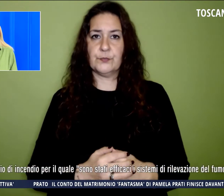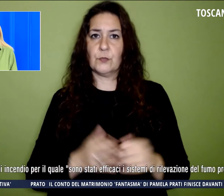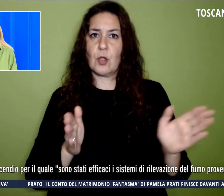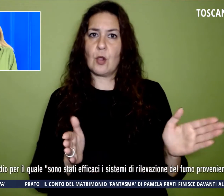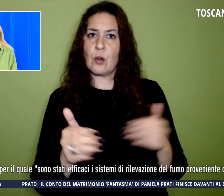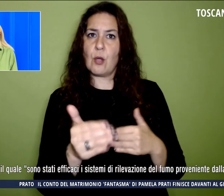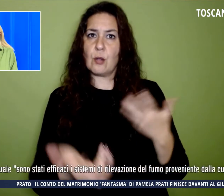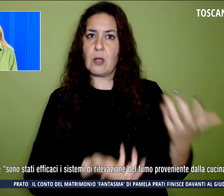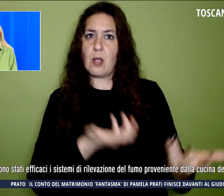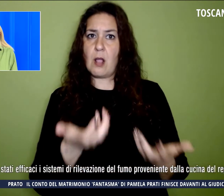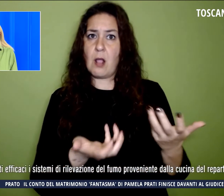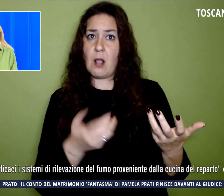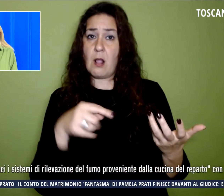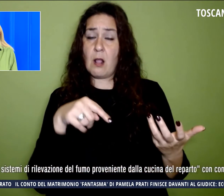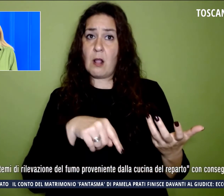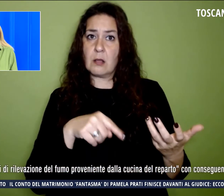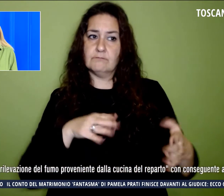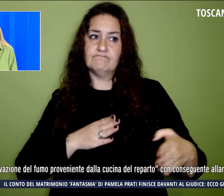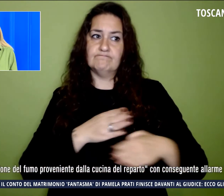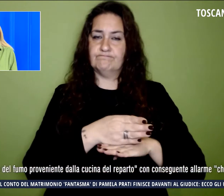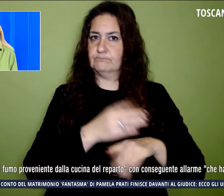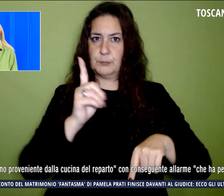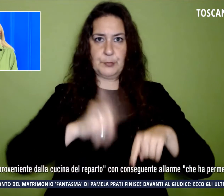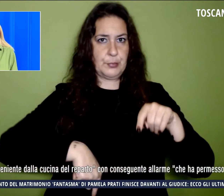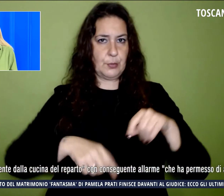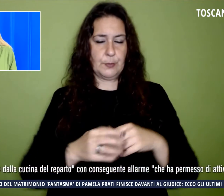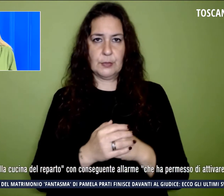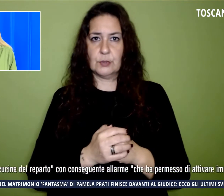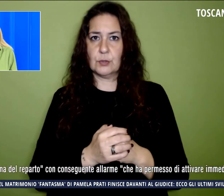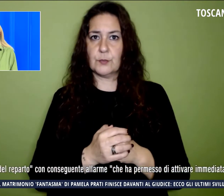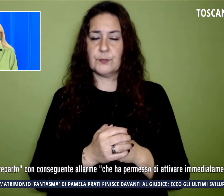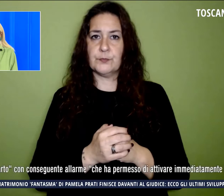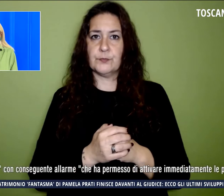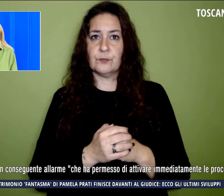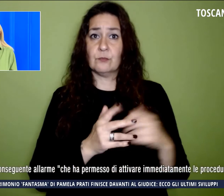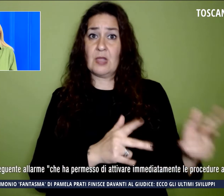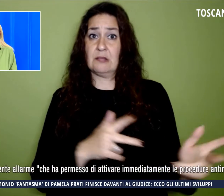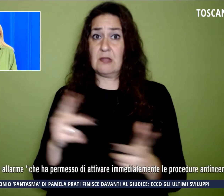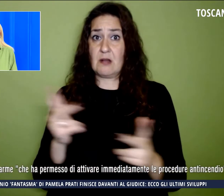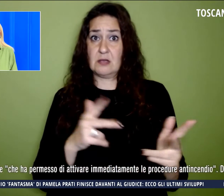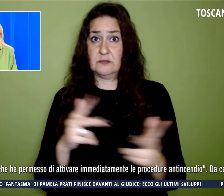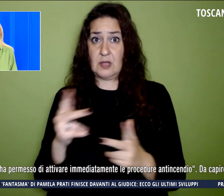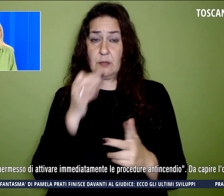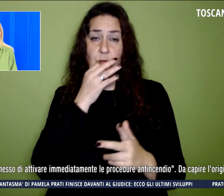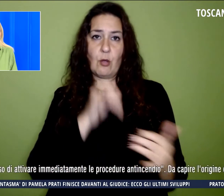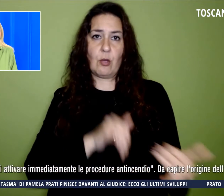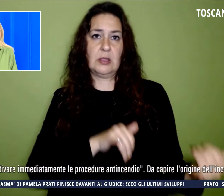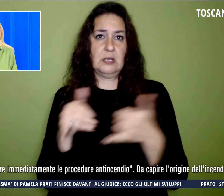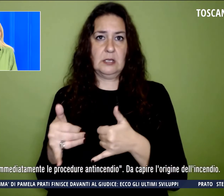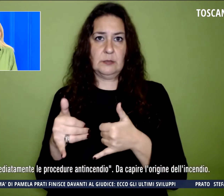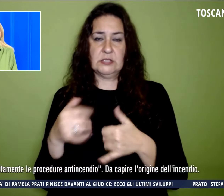tuttora inagibili e c'è stato il trasferimento o la dimissione dei 12